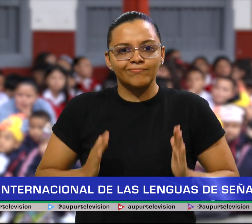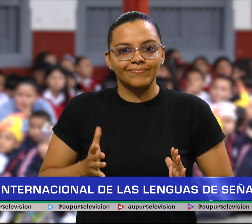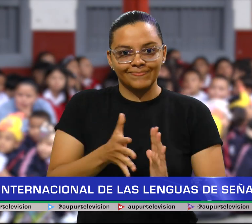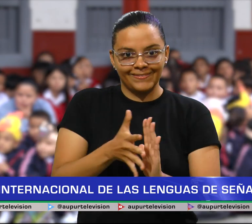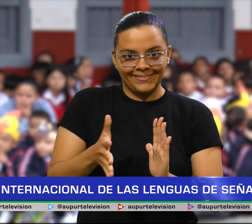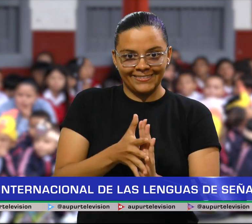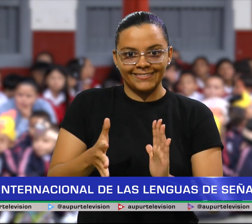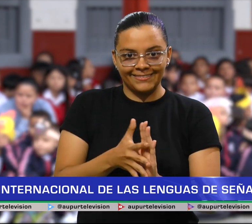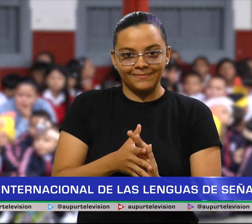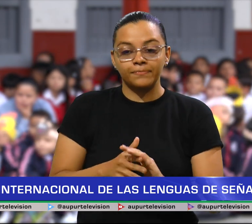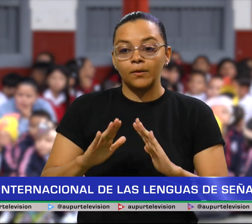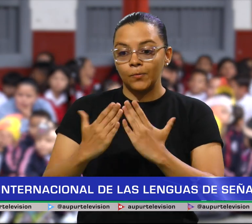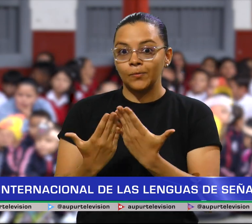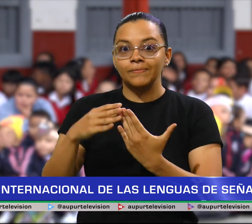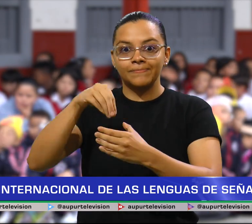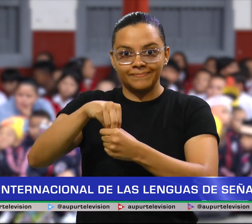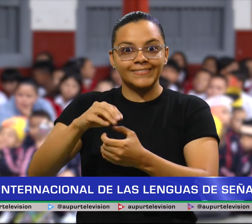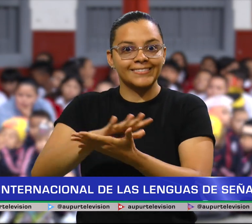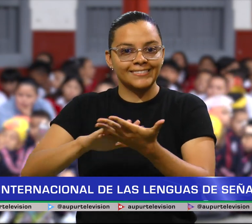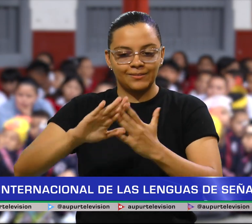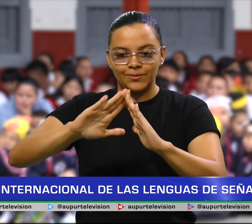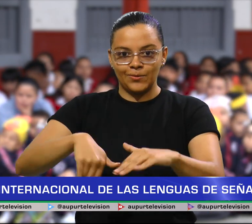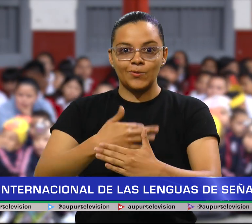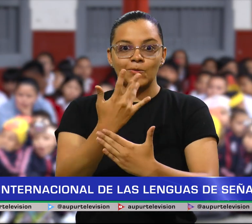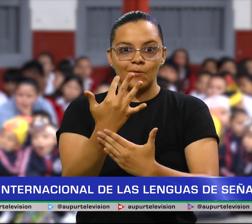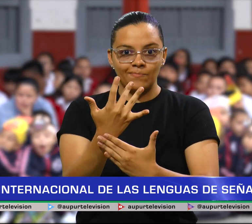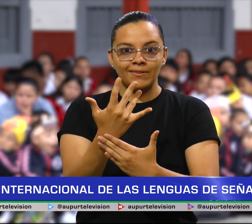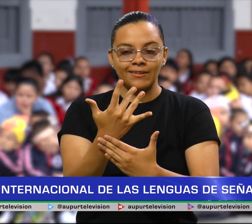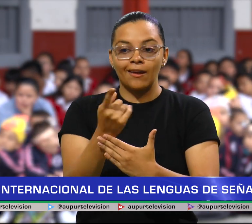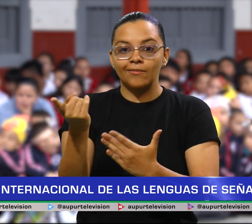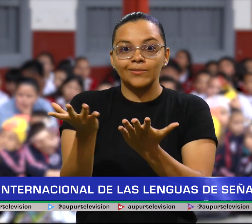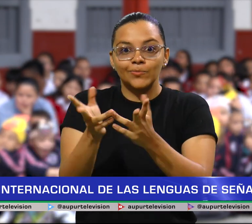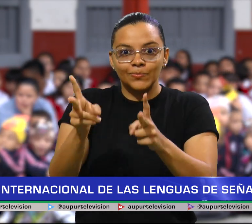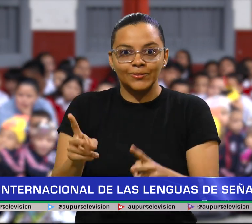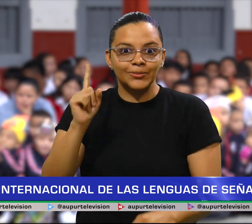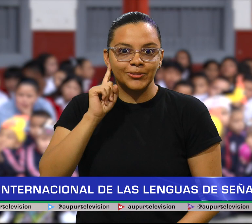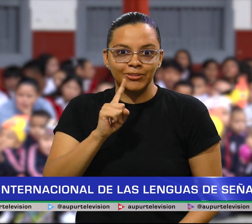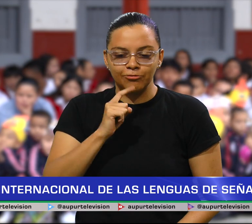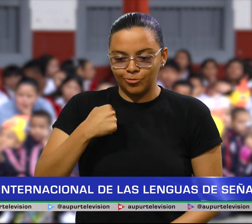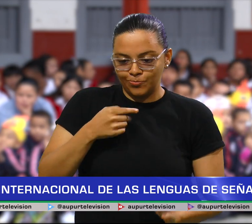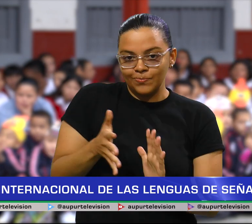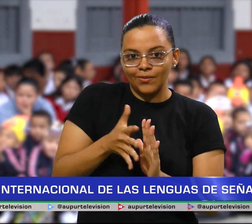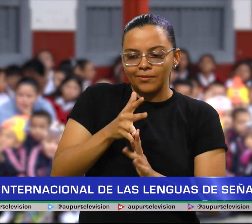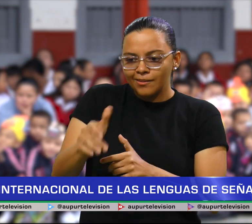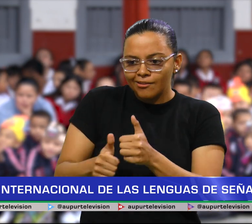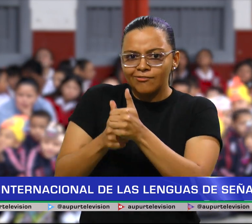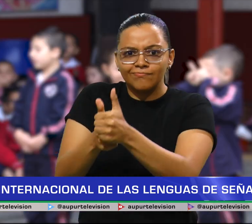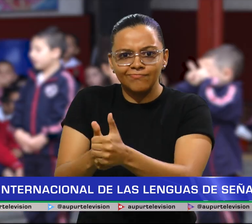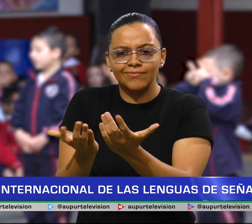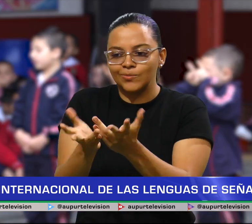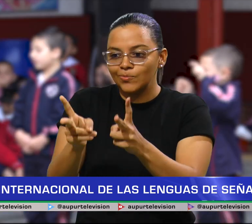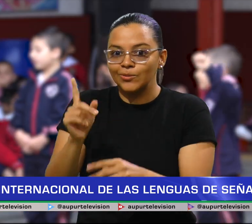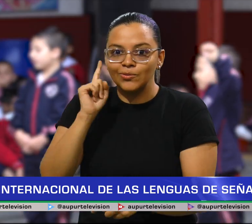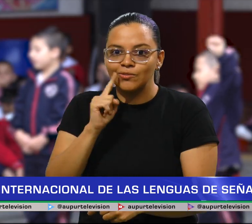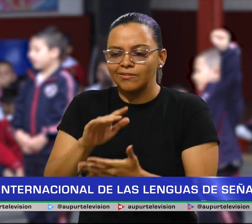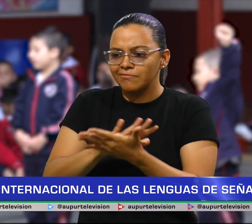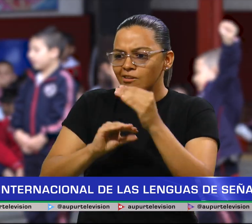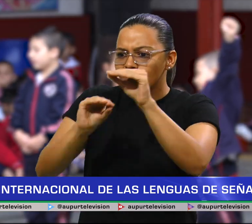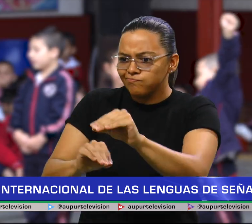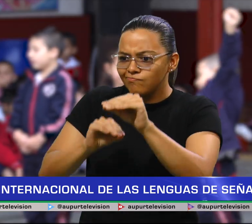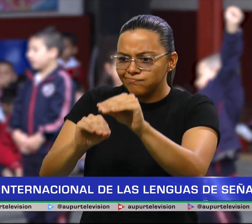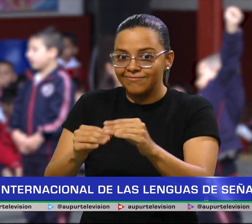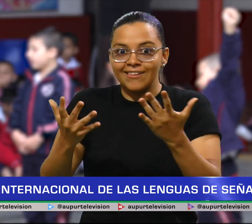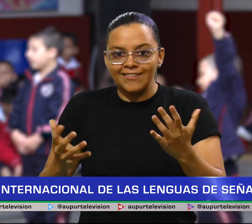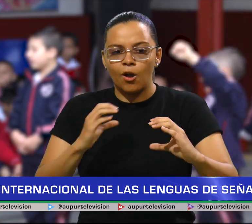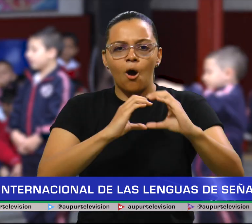Normal, modelo lingüística de acompañamiento con la estudiante sorda para fortalecer la lengua de señas colombiana y promover la